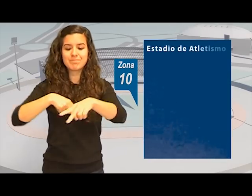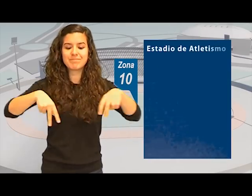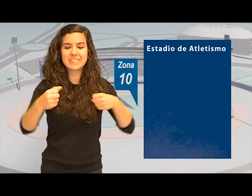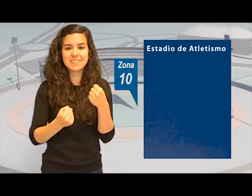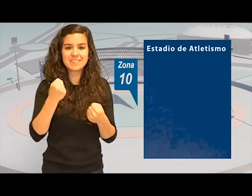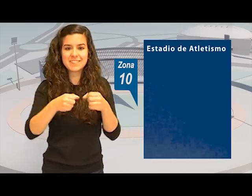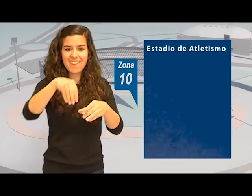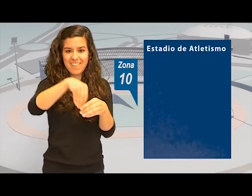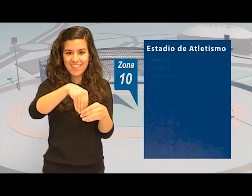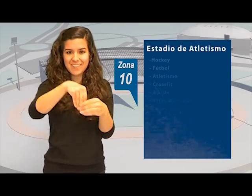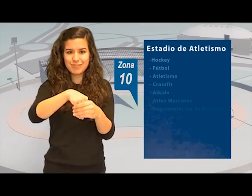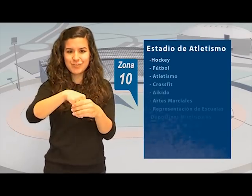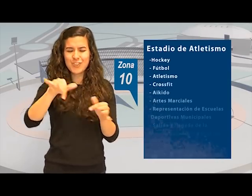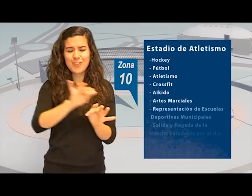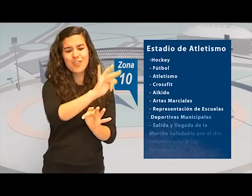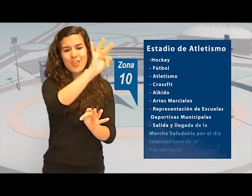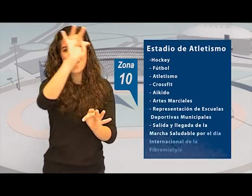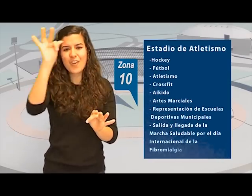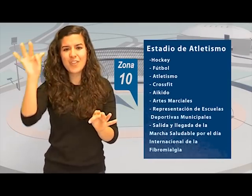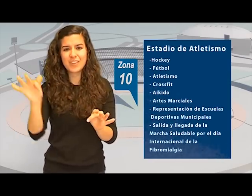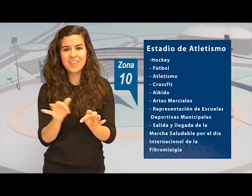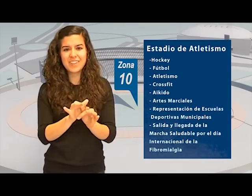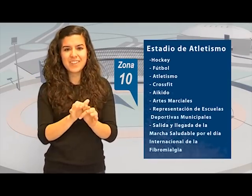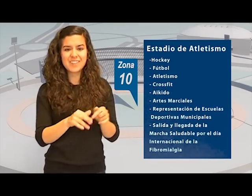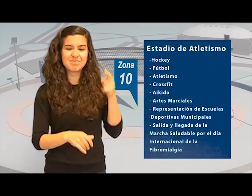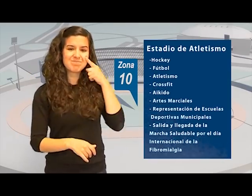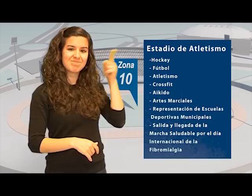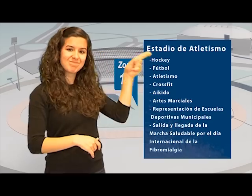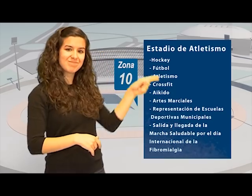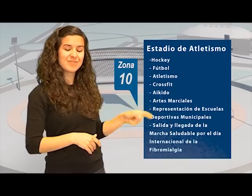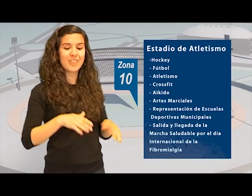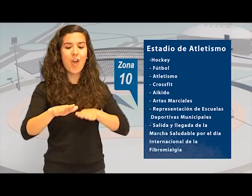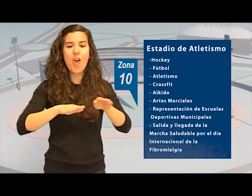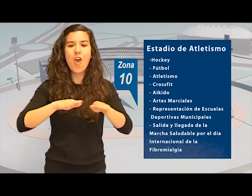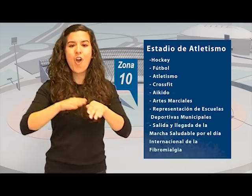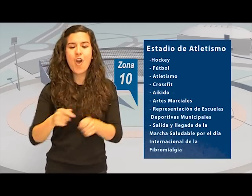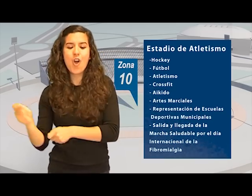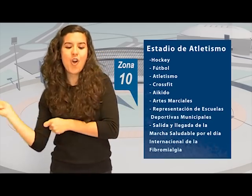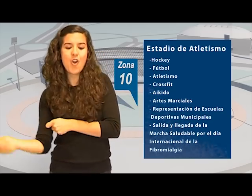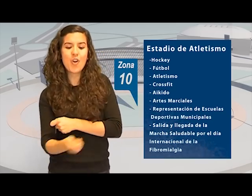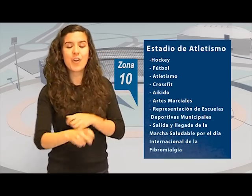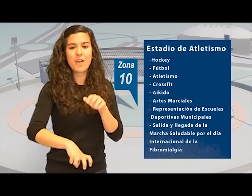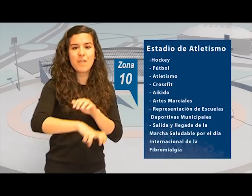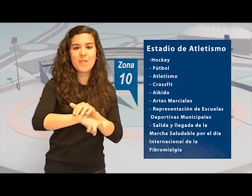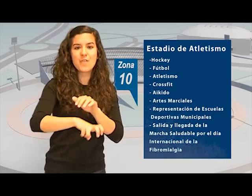el interior del Estadio de Atletismo, y donde durante todo el día se podrá disfrutar de hockey, fútbol, atletismo,